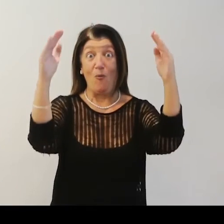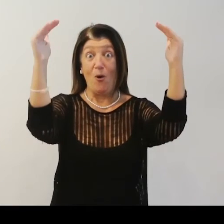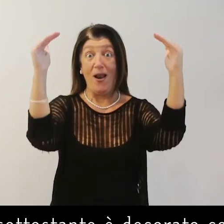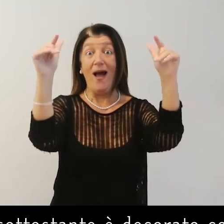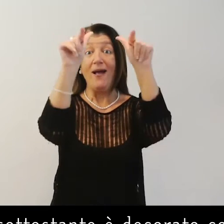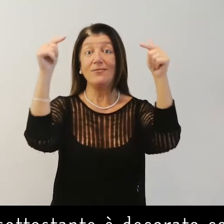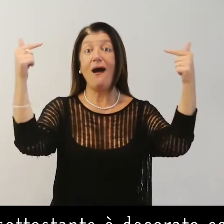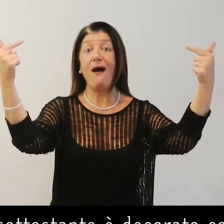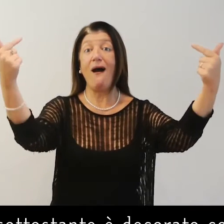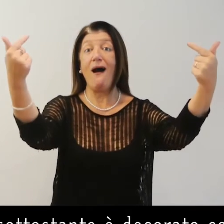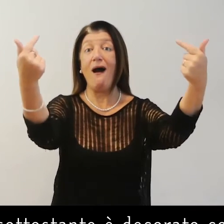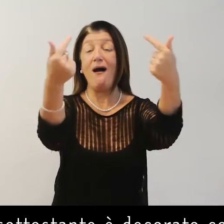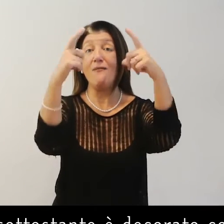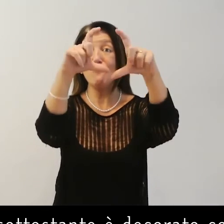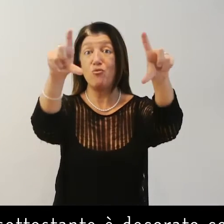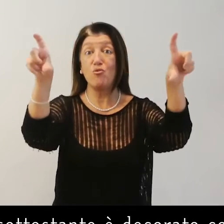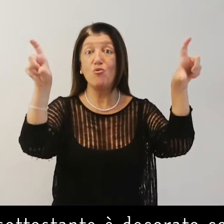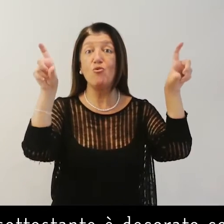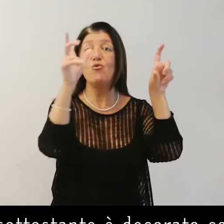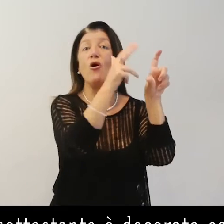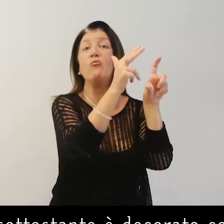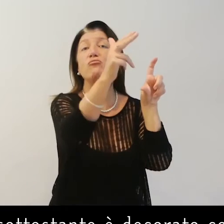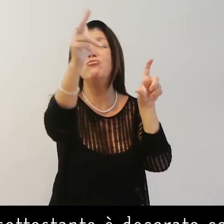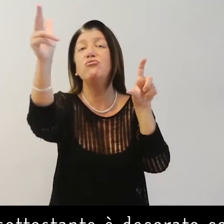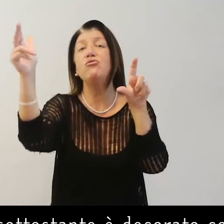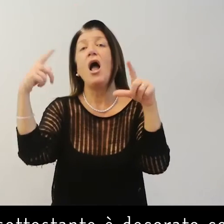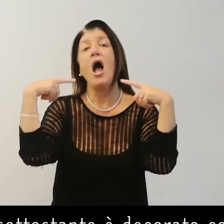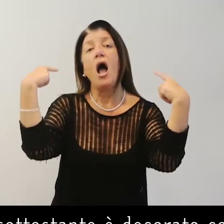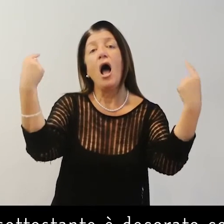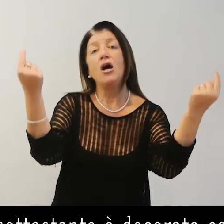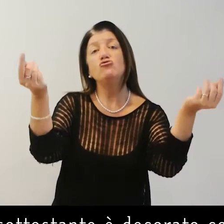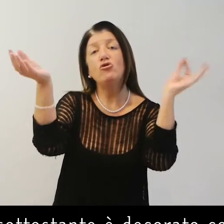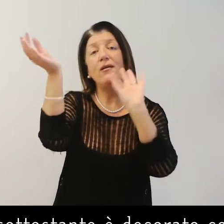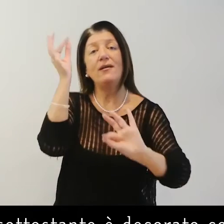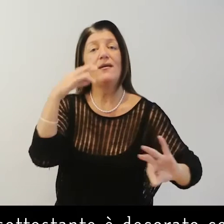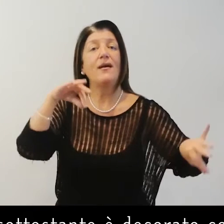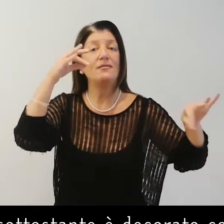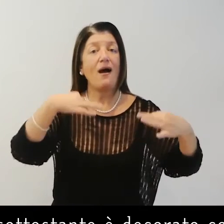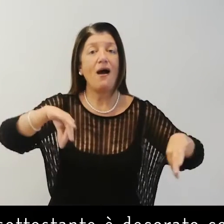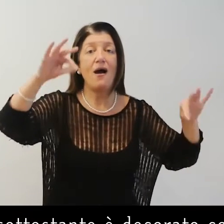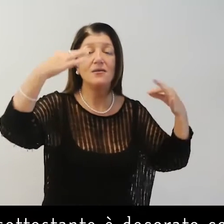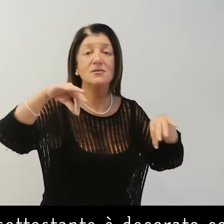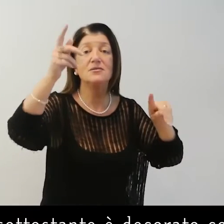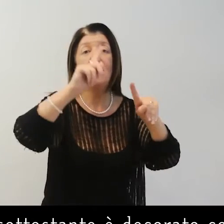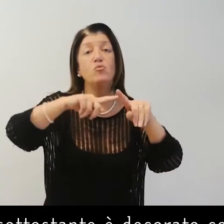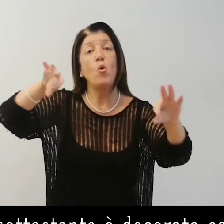il tamburo sottostante è decorato con angeli danzanti e musicanti dipinti su